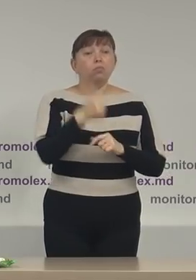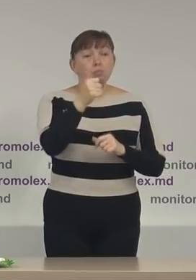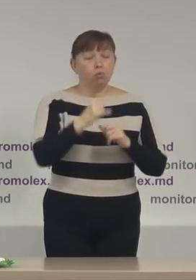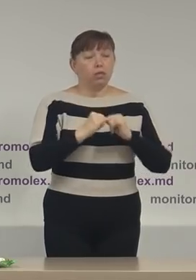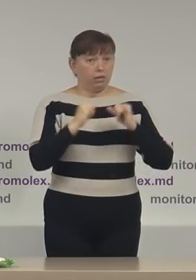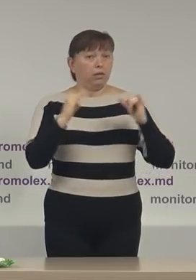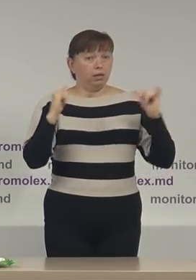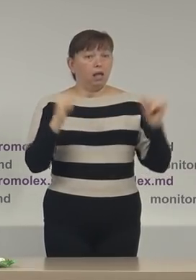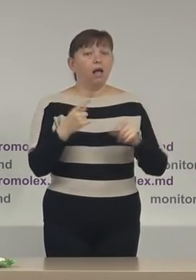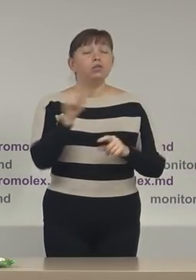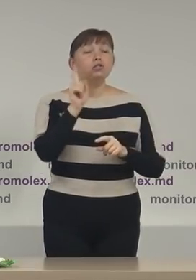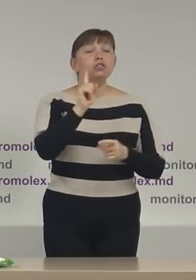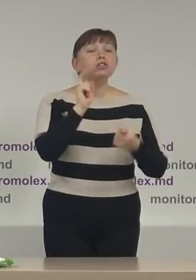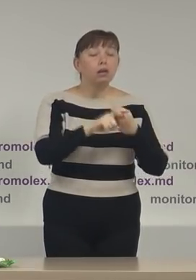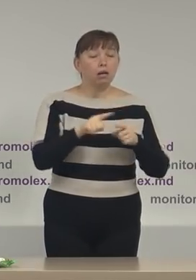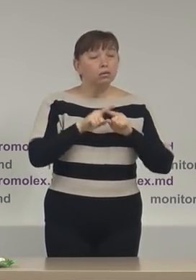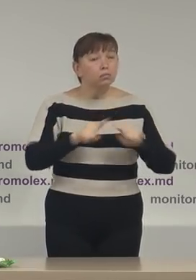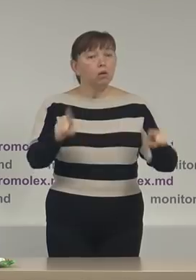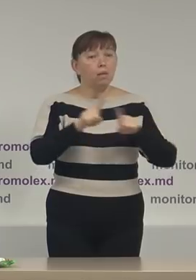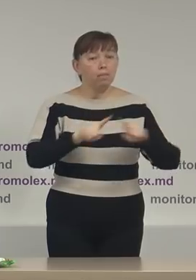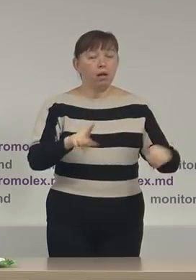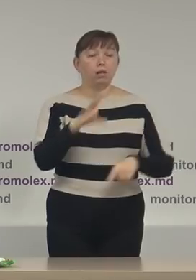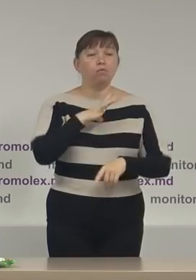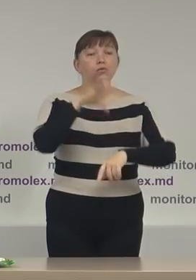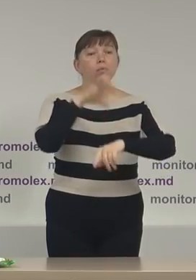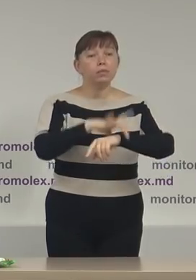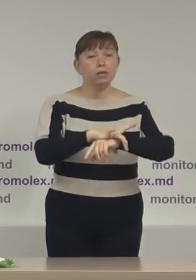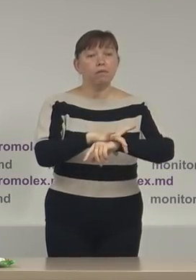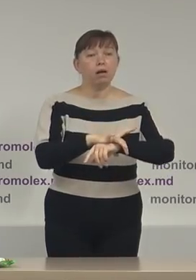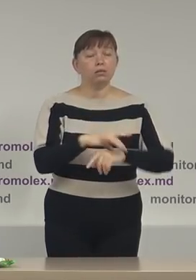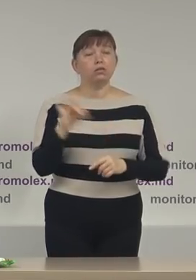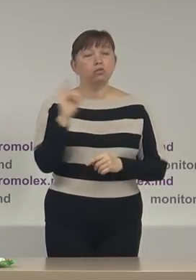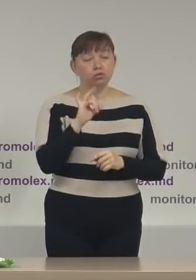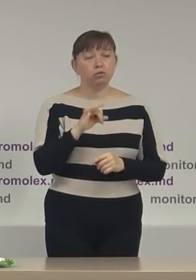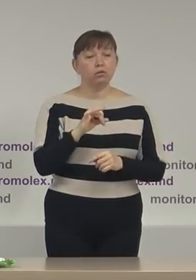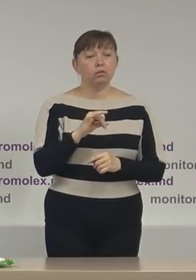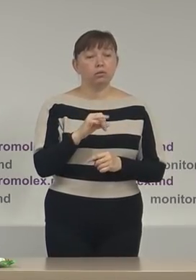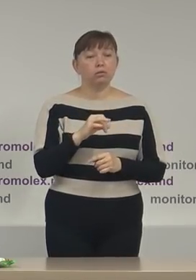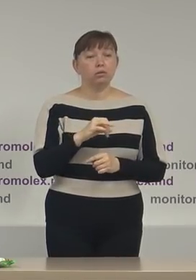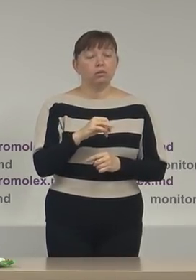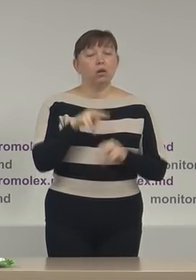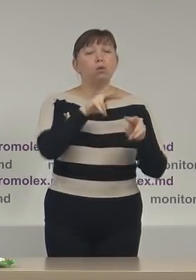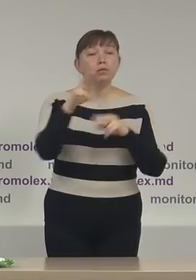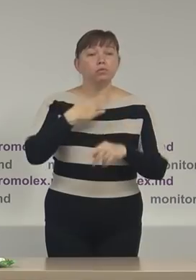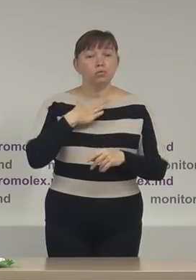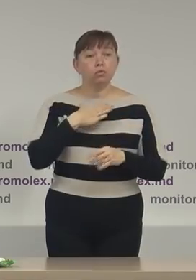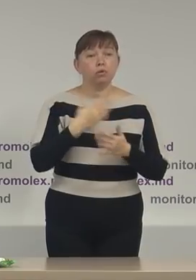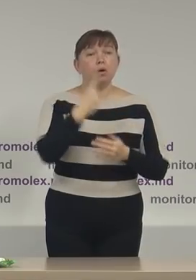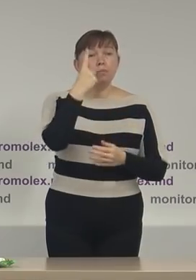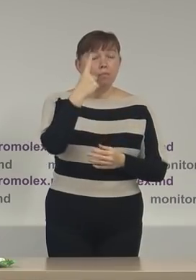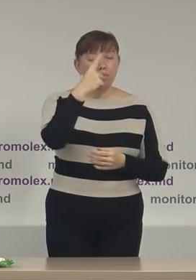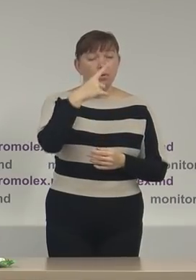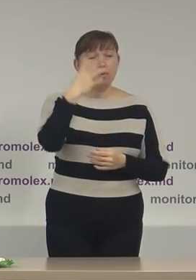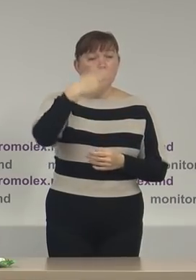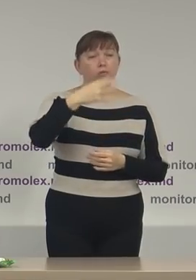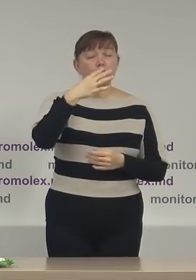desfășurarea activităților de campanie, au fost observate și constatate de observătorii noștri, cel puțin 142